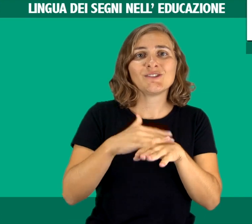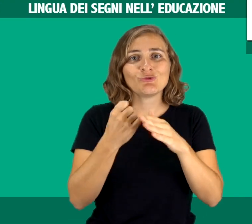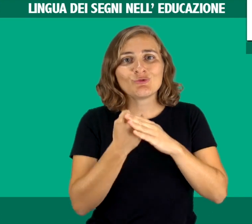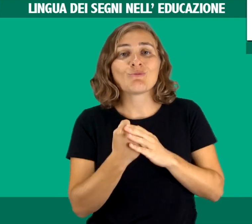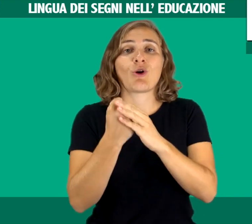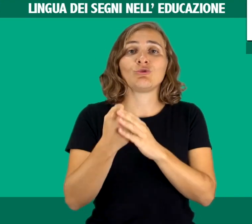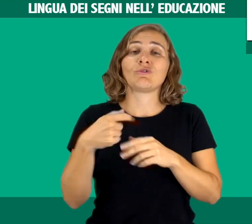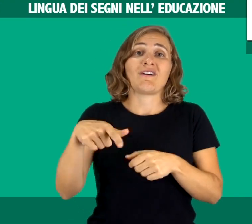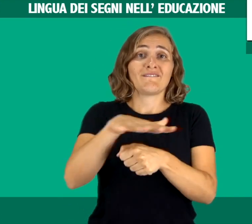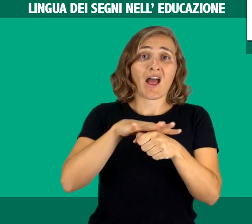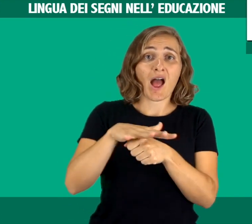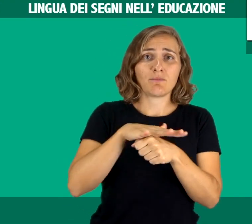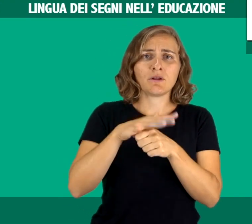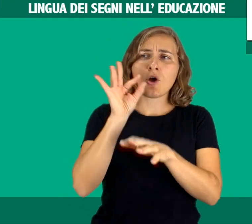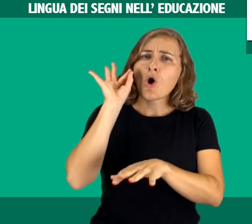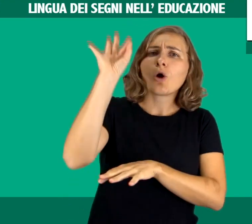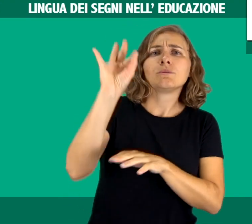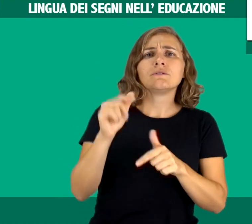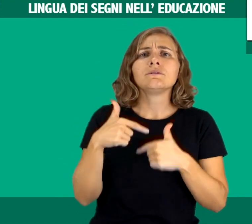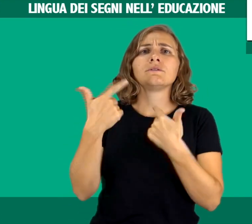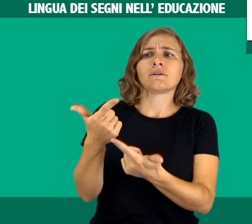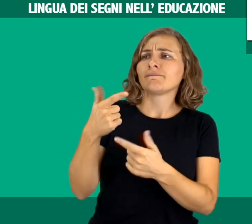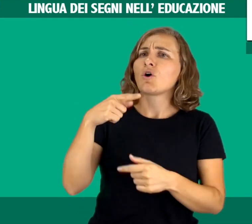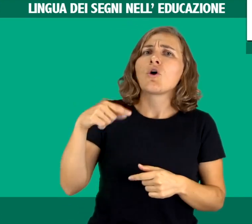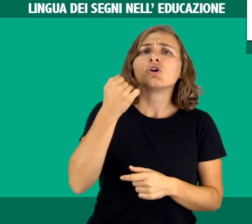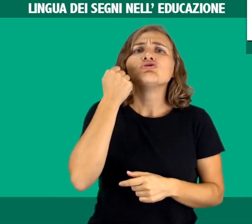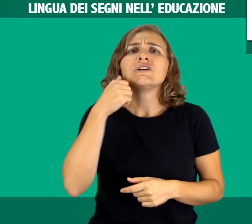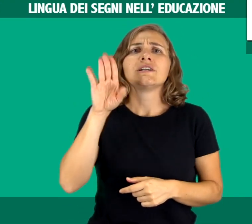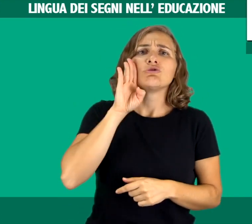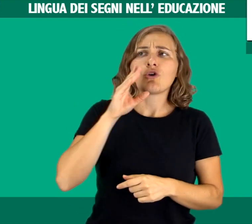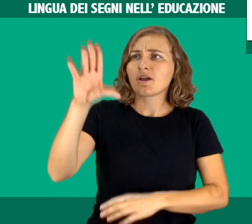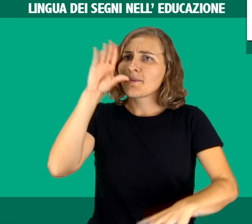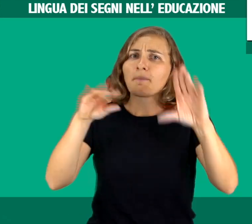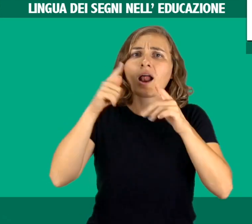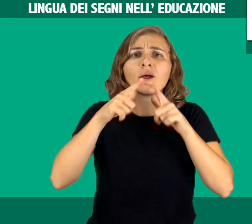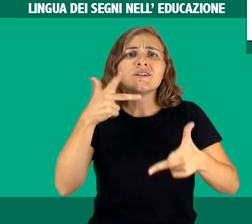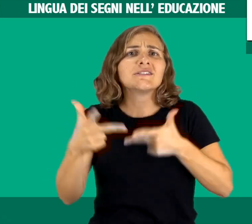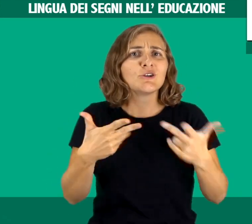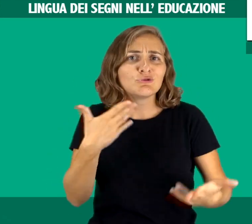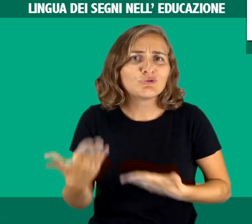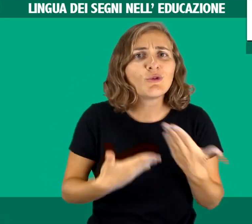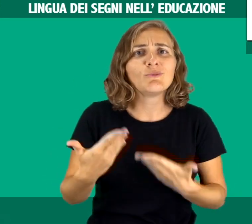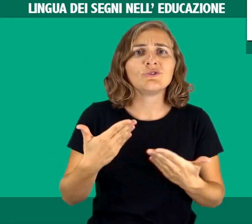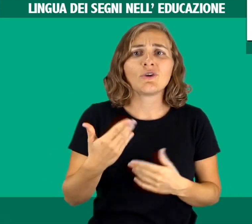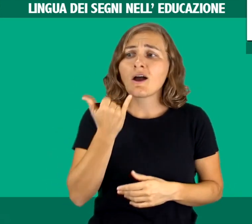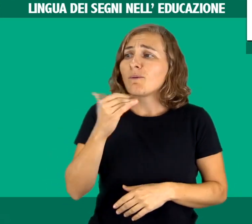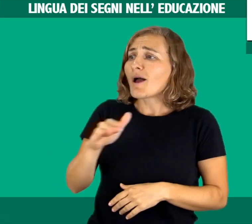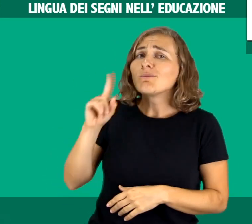nazionale, devono essere predisposti servizi e supporto alle famiglie in modo che i genitori l'acquisiscano rapidamente e che il